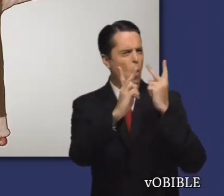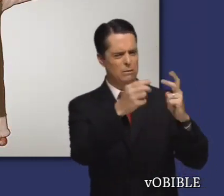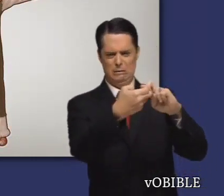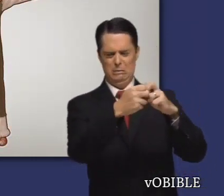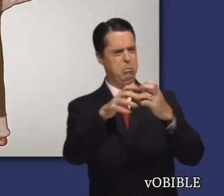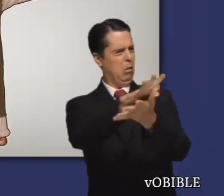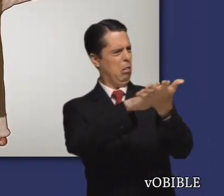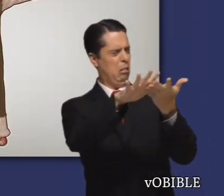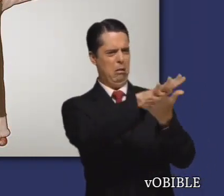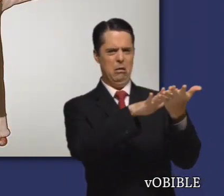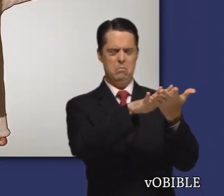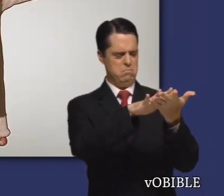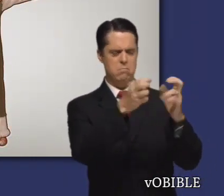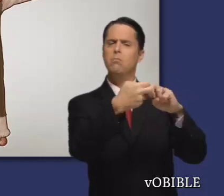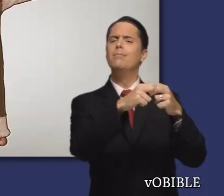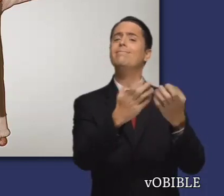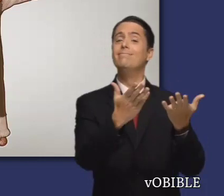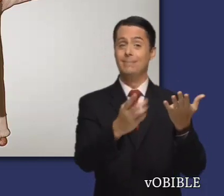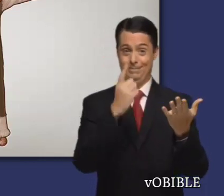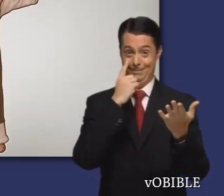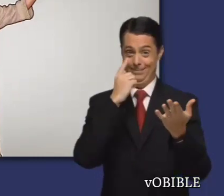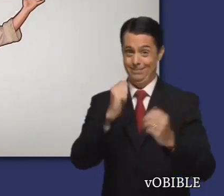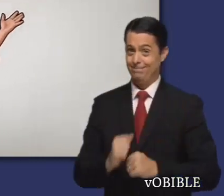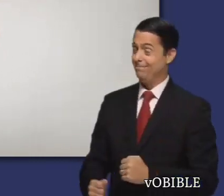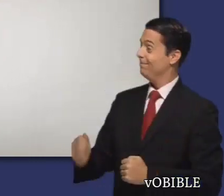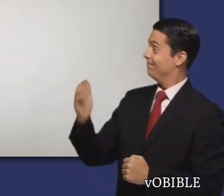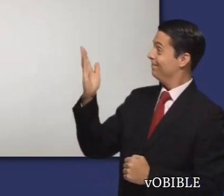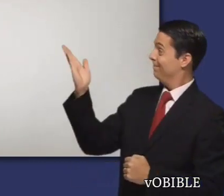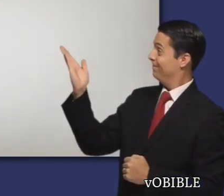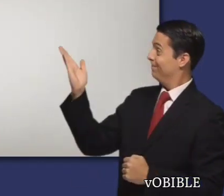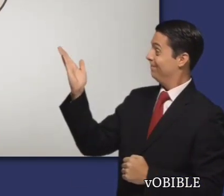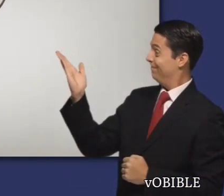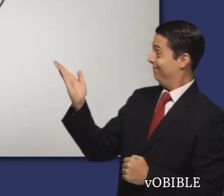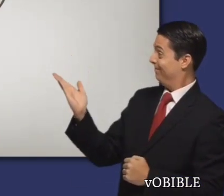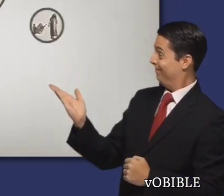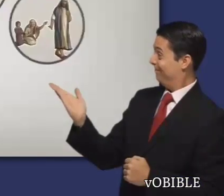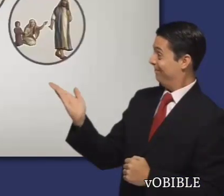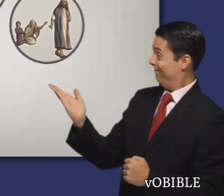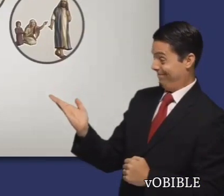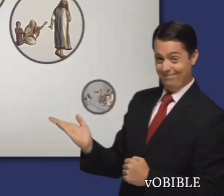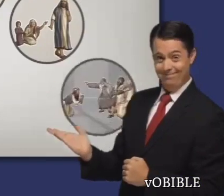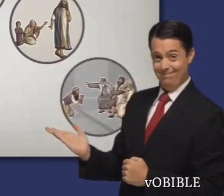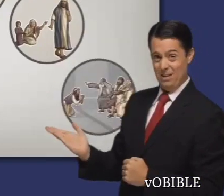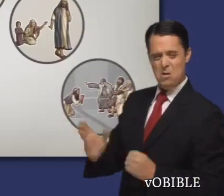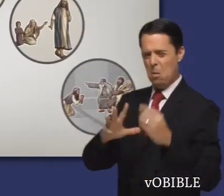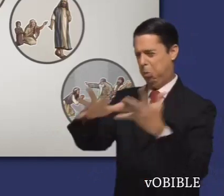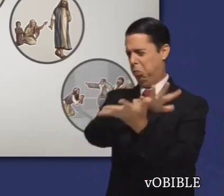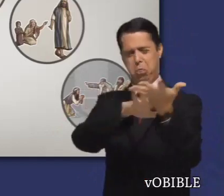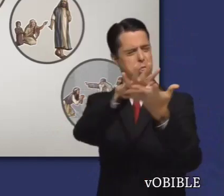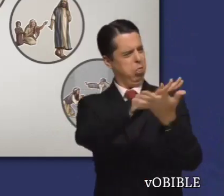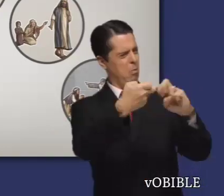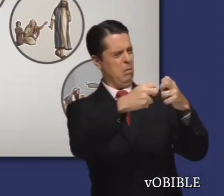Abacuc y Jehová. Abacuc le cuenta su preocupación por la violencia, la opresión y la